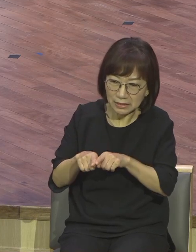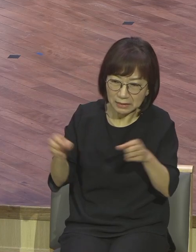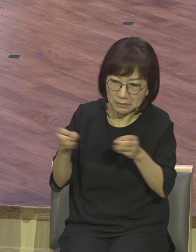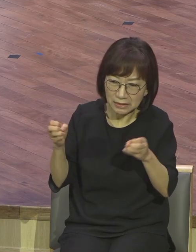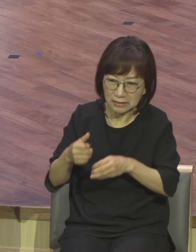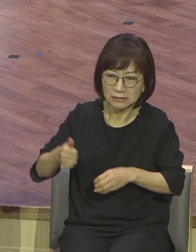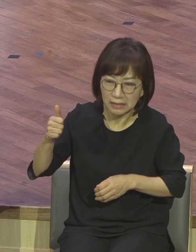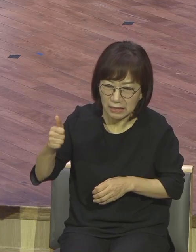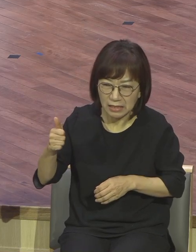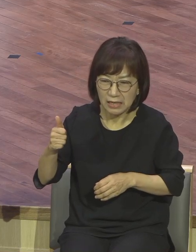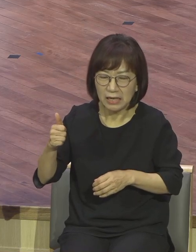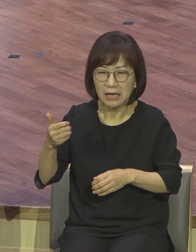없는 순간이었다